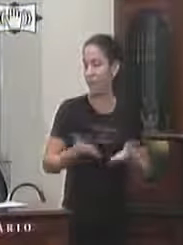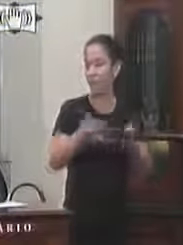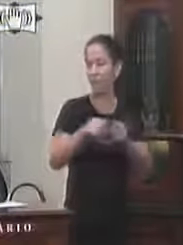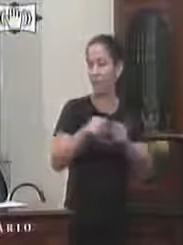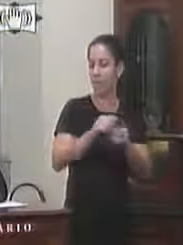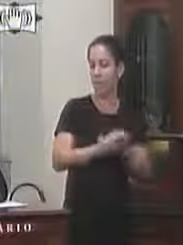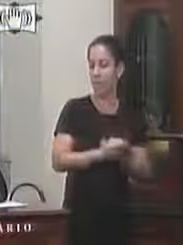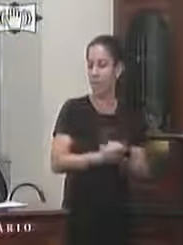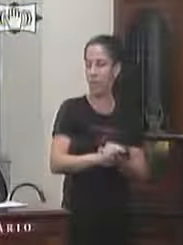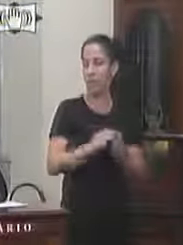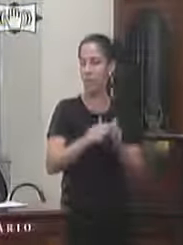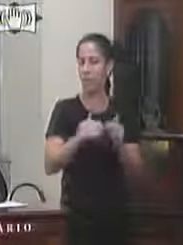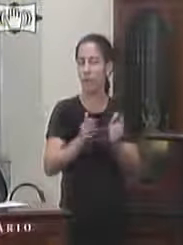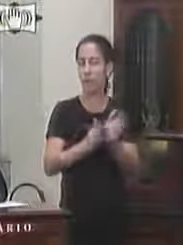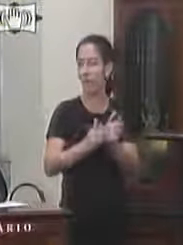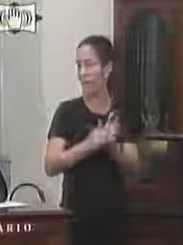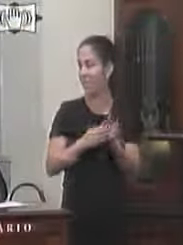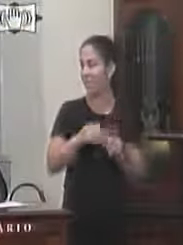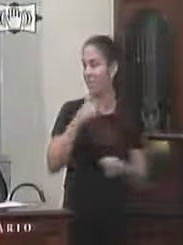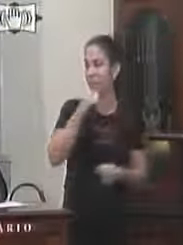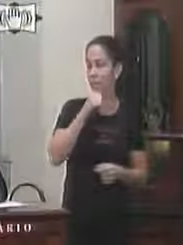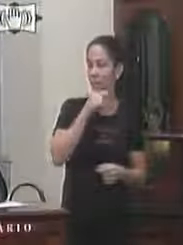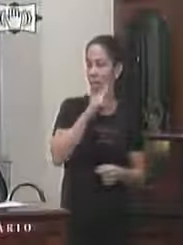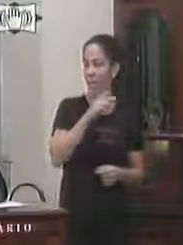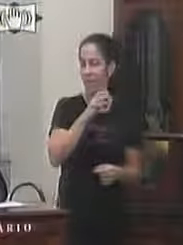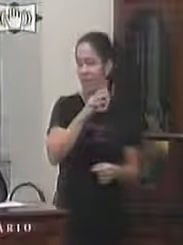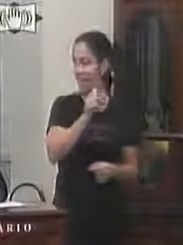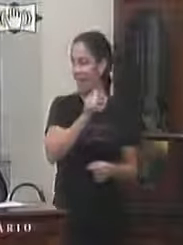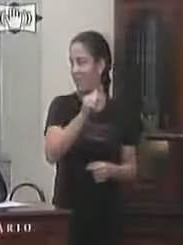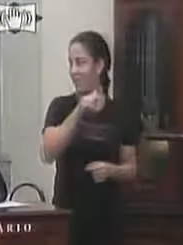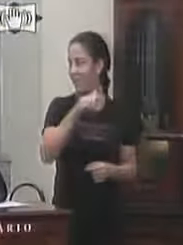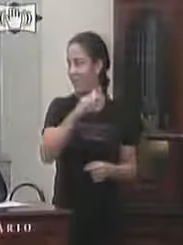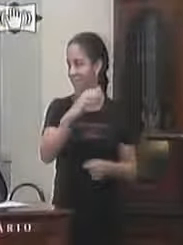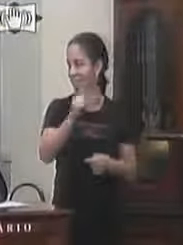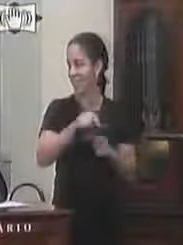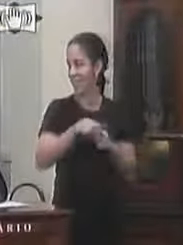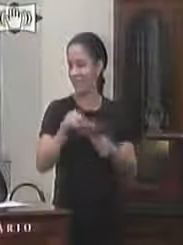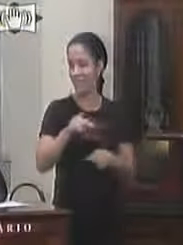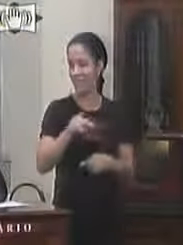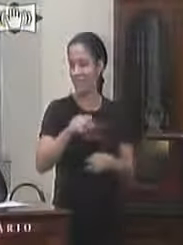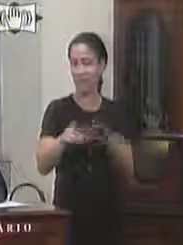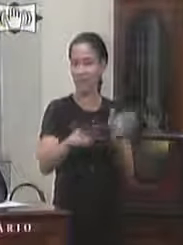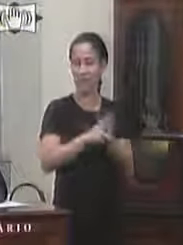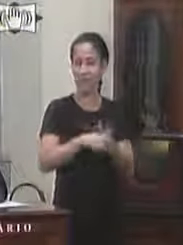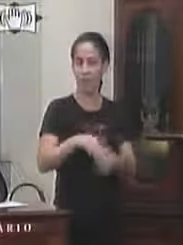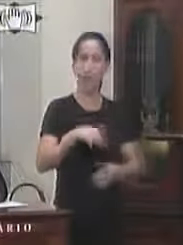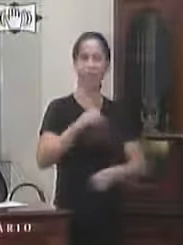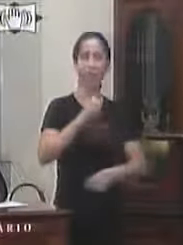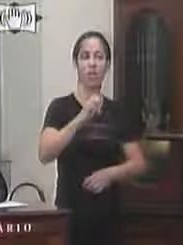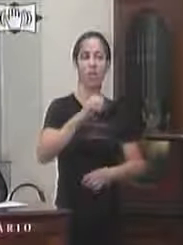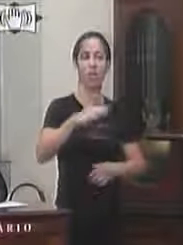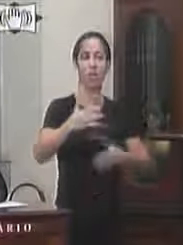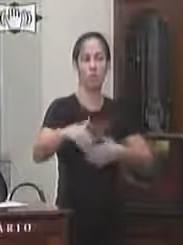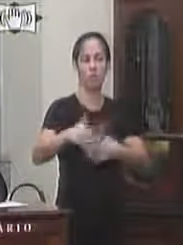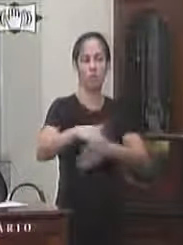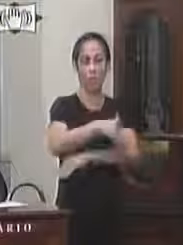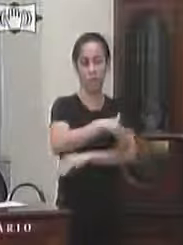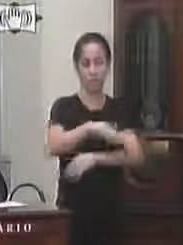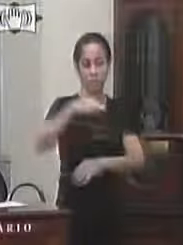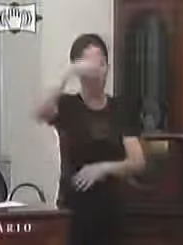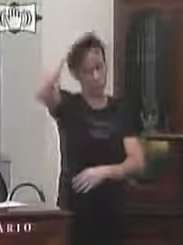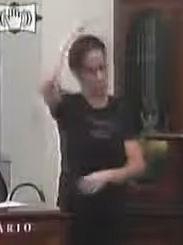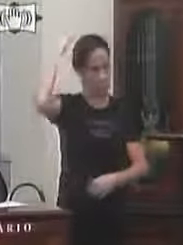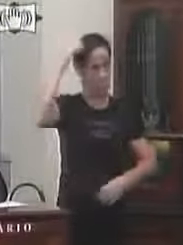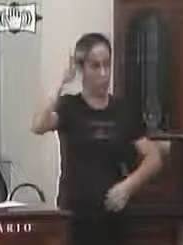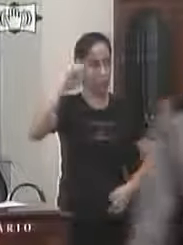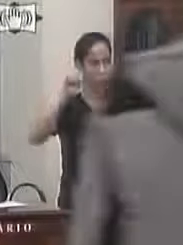requerimento solicitando a moção de aplauso da senhora Vera Lúcia Garcia de Almeida proprietária do MB Curso localizado na Roção preta em Parapê Uno